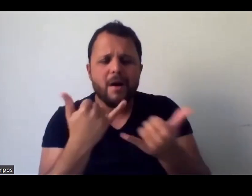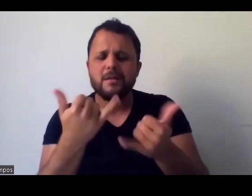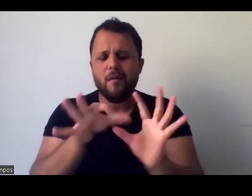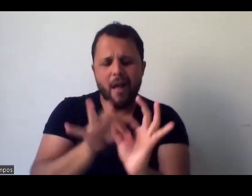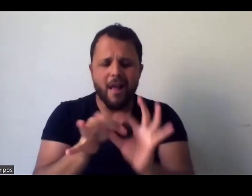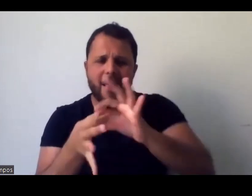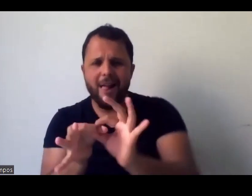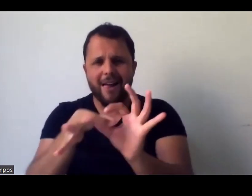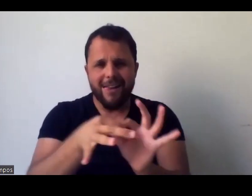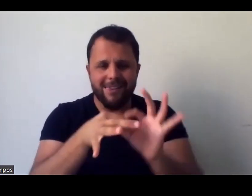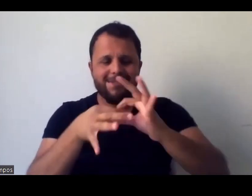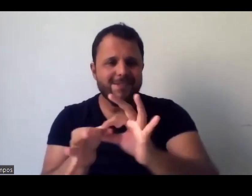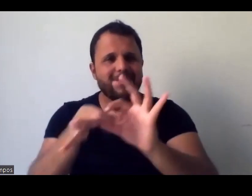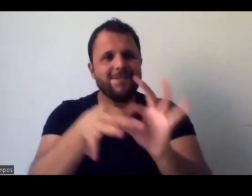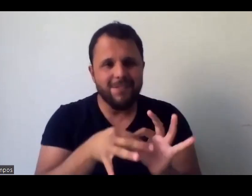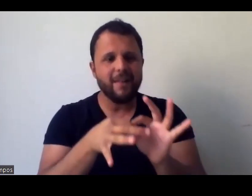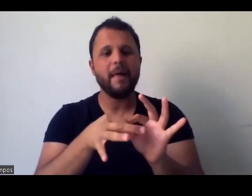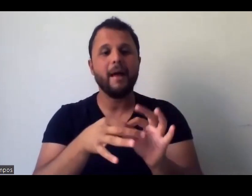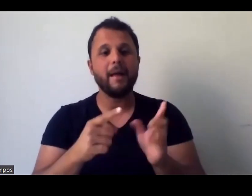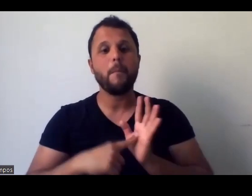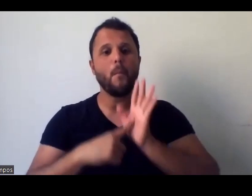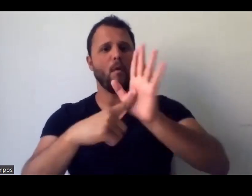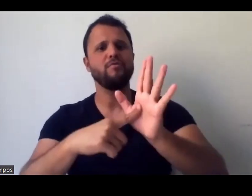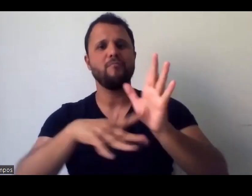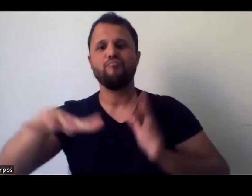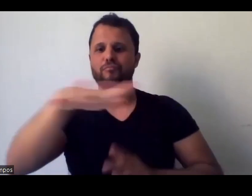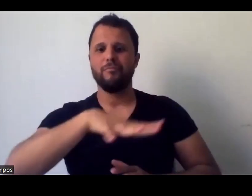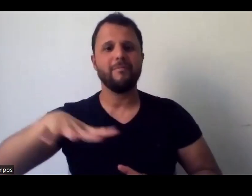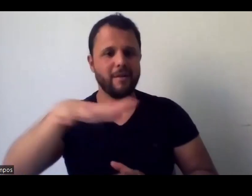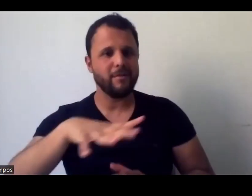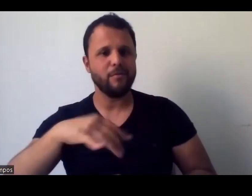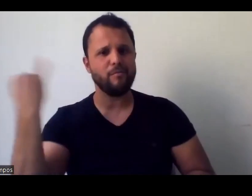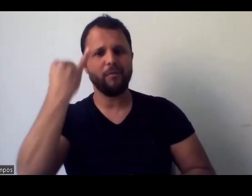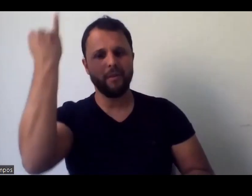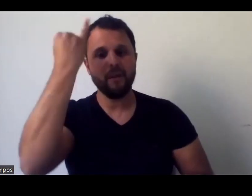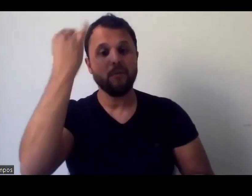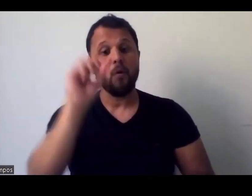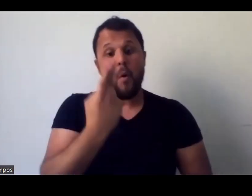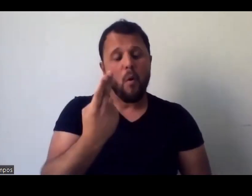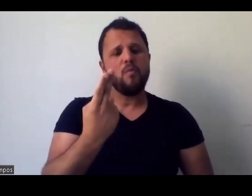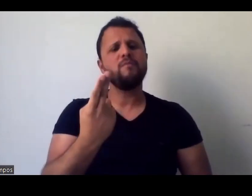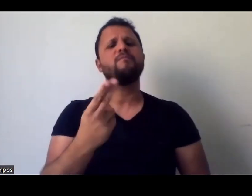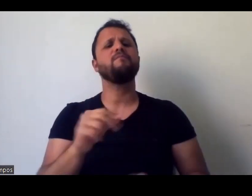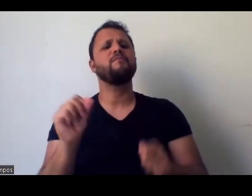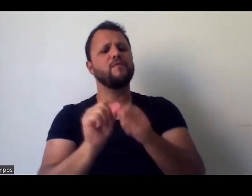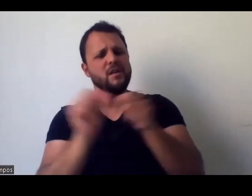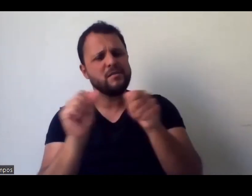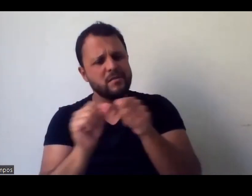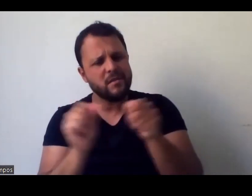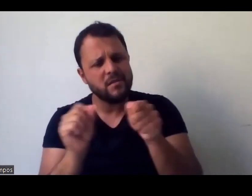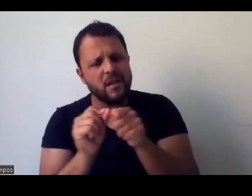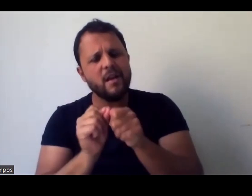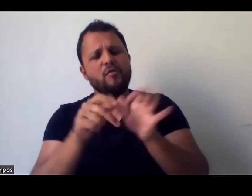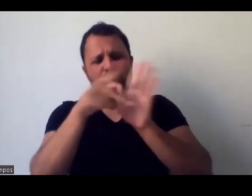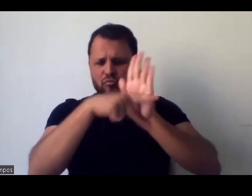Ou, como eu tô vendo vocês duas conversando, é criar mesmo esses projetos mais robustos. Então, eu queria dar só essas outras